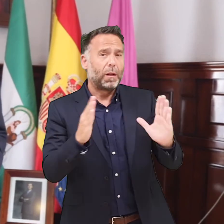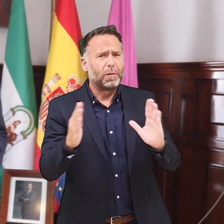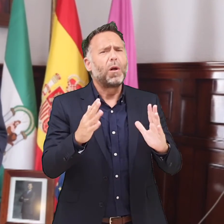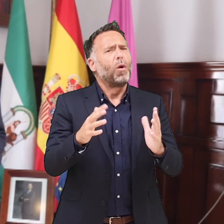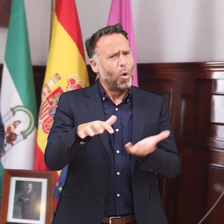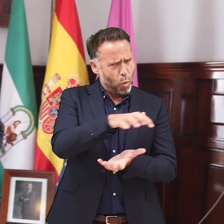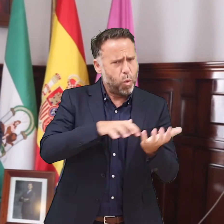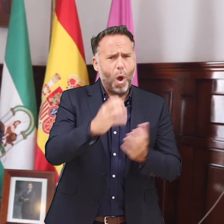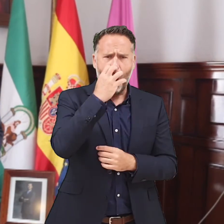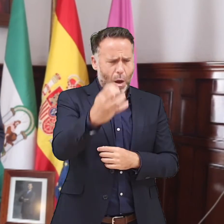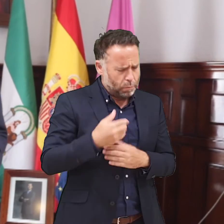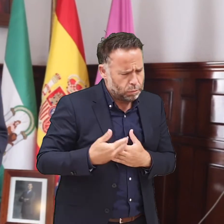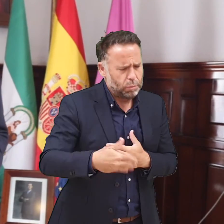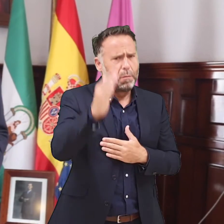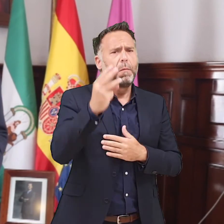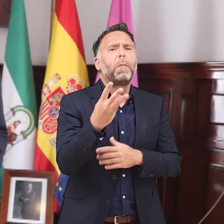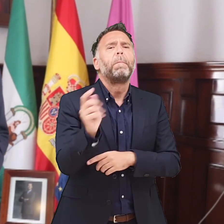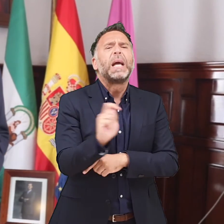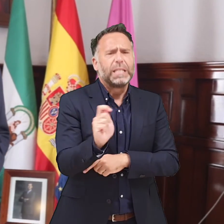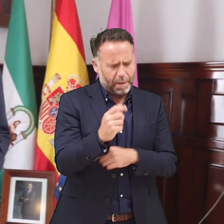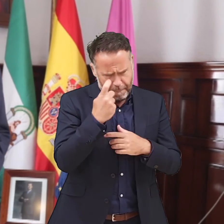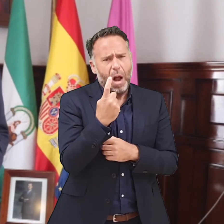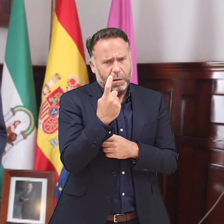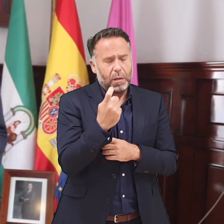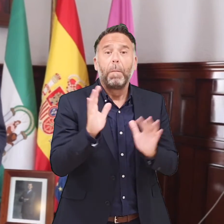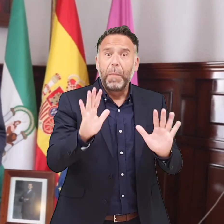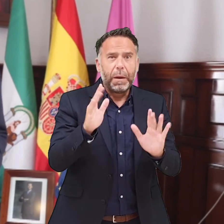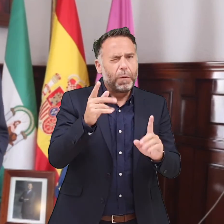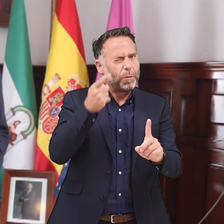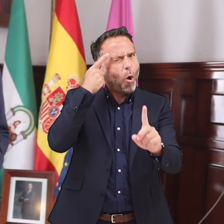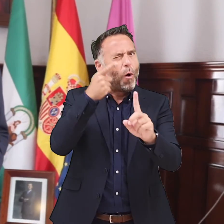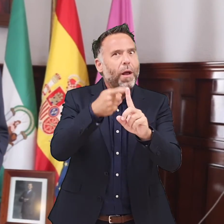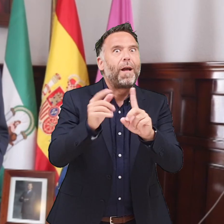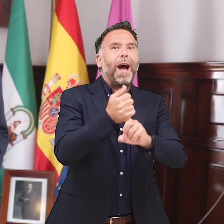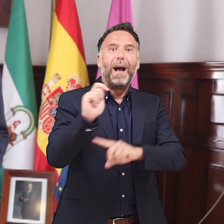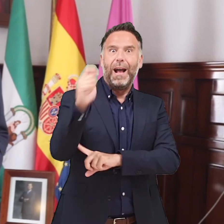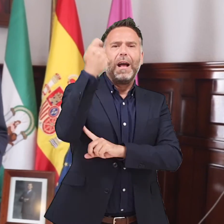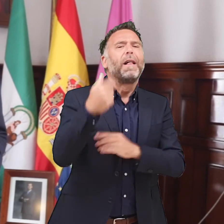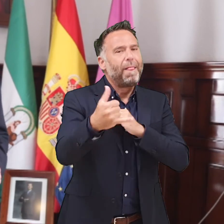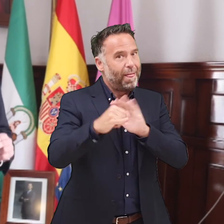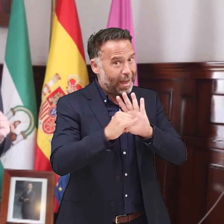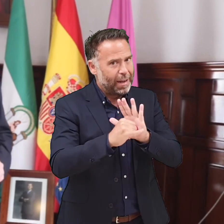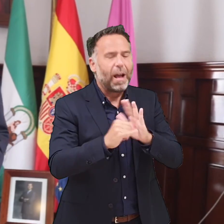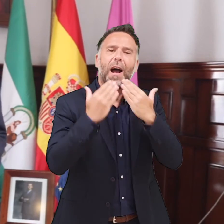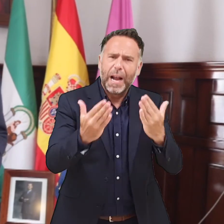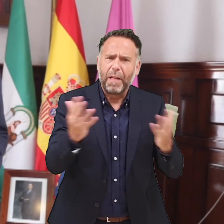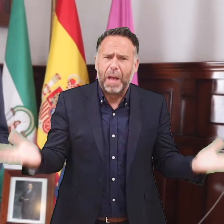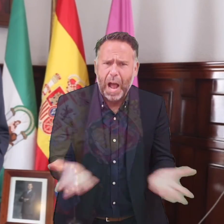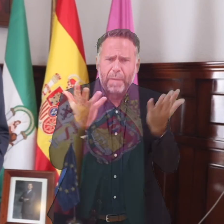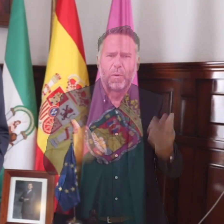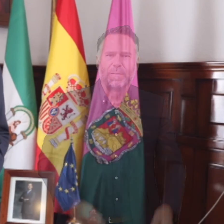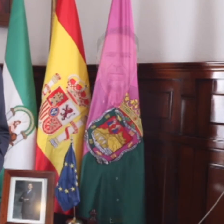en una batalla aún larga, que quedan meses todavía, pero que la luz está ya cercana. Muchas gracias.